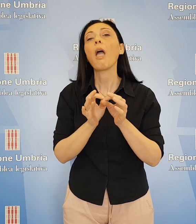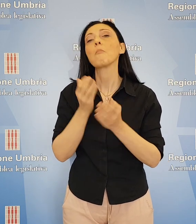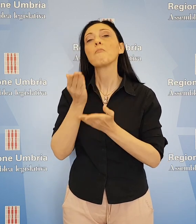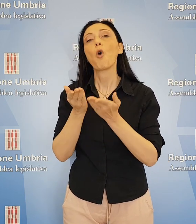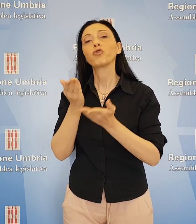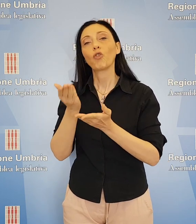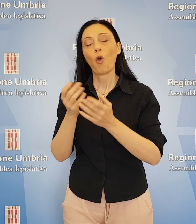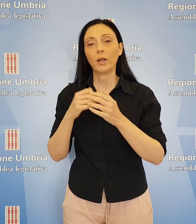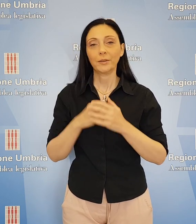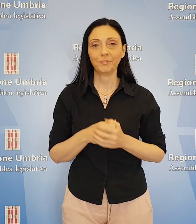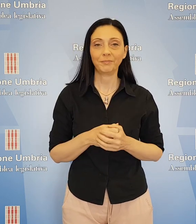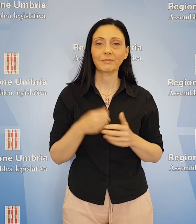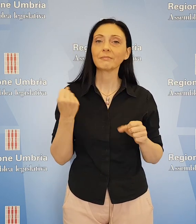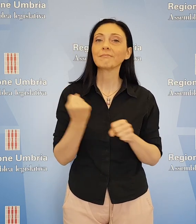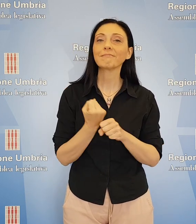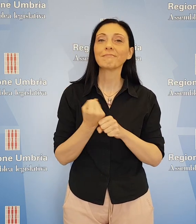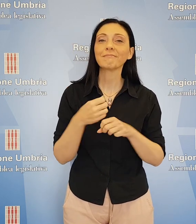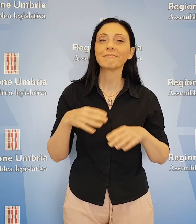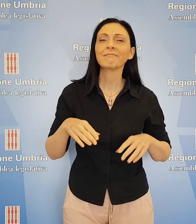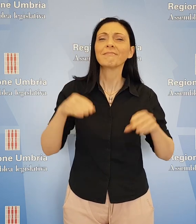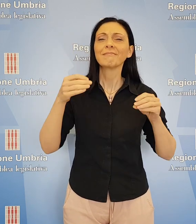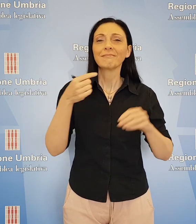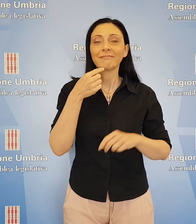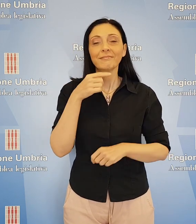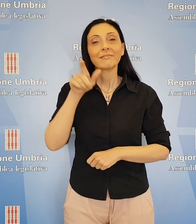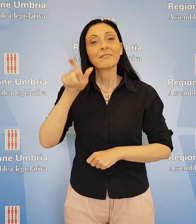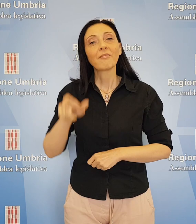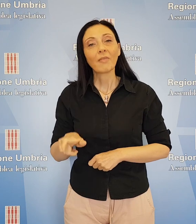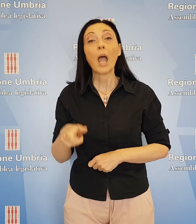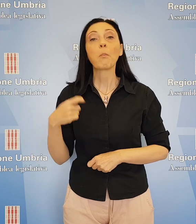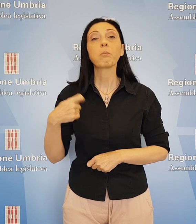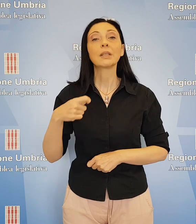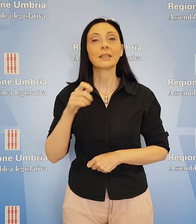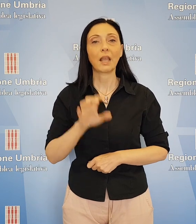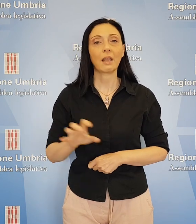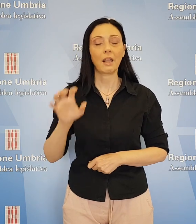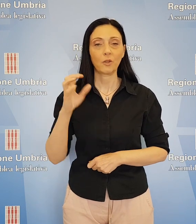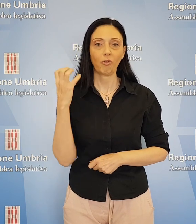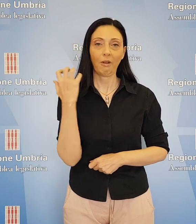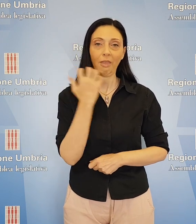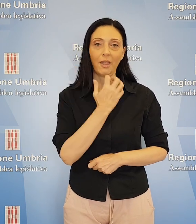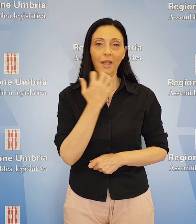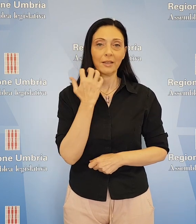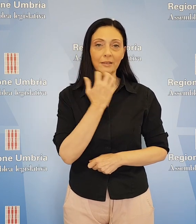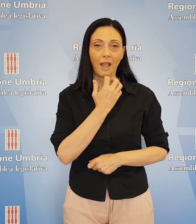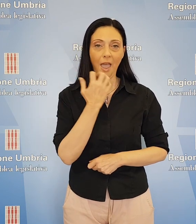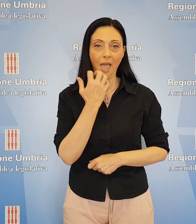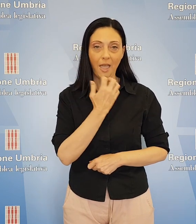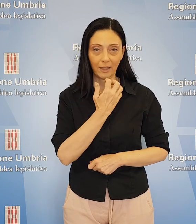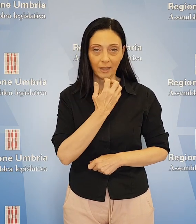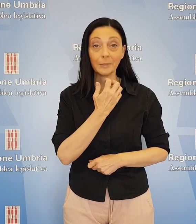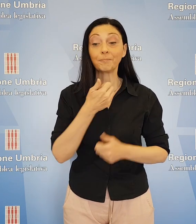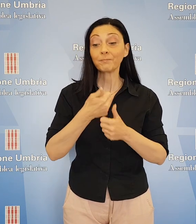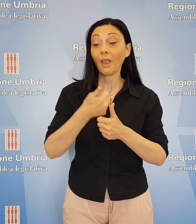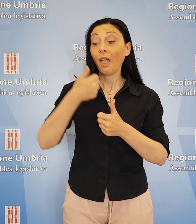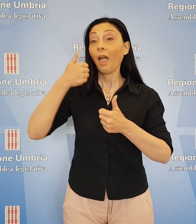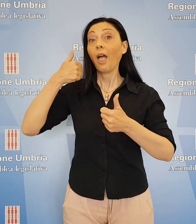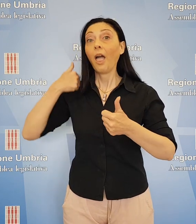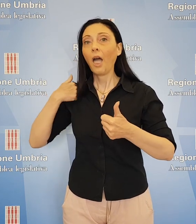emozioni. I lavori sono stati aperti dalla Presidente della Regione, Donatella Tesei, che ha stilato un quadro degli obiettivi